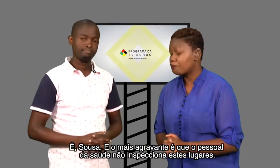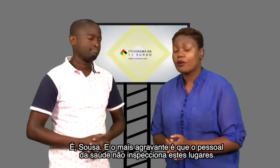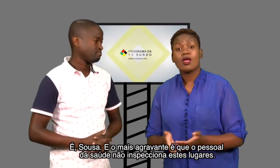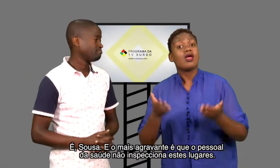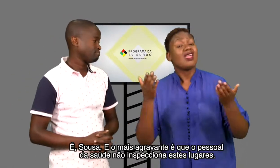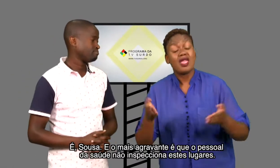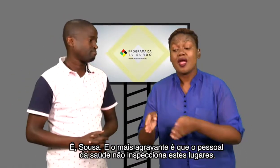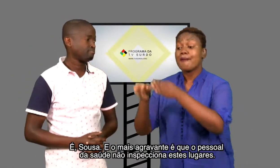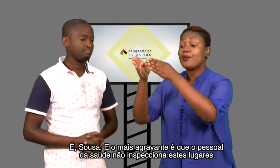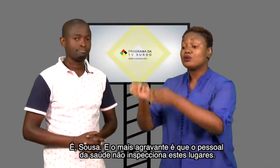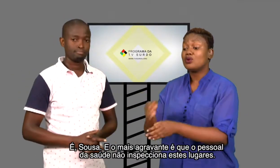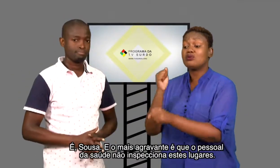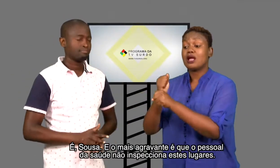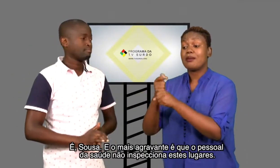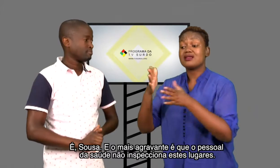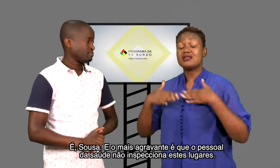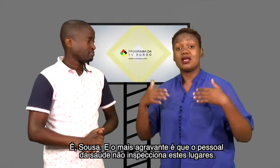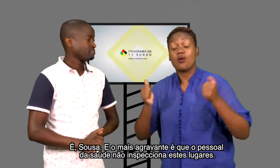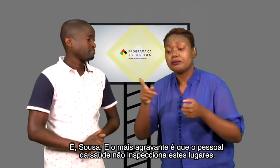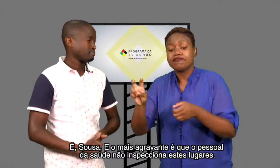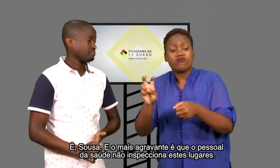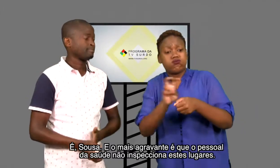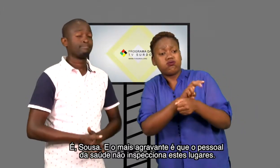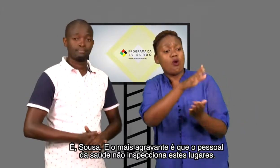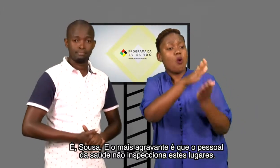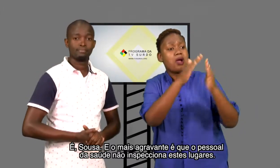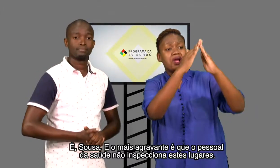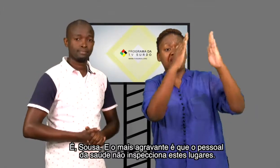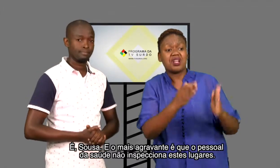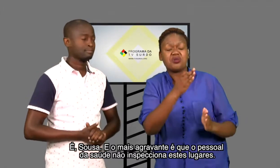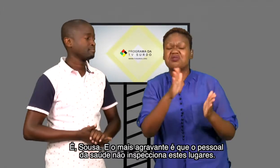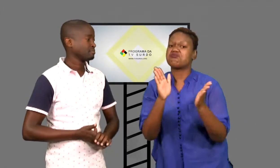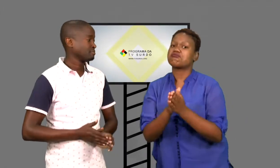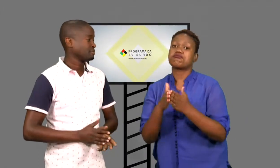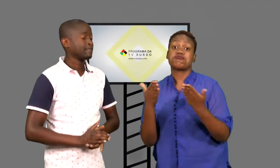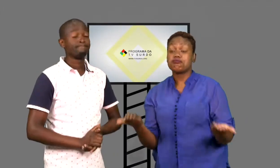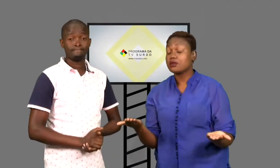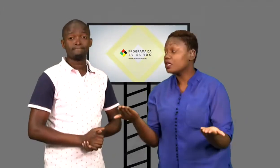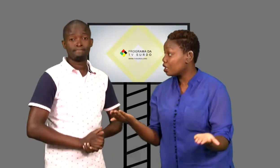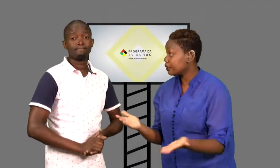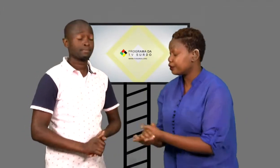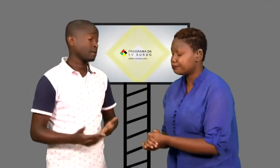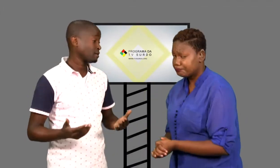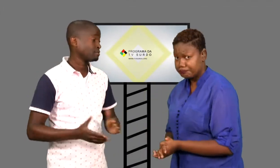É a Sousa. E o mais agravante é que o pessoal da saúde não os pensiona estes lugares.